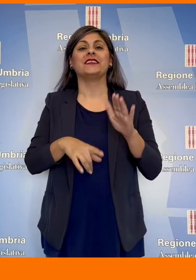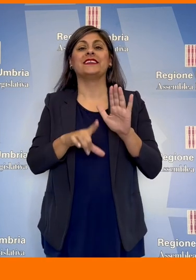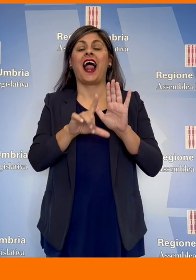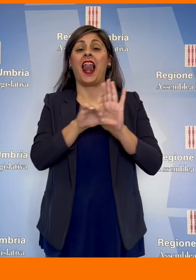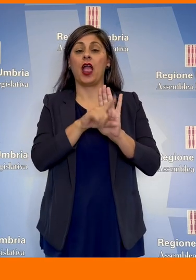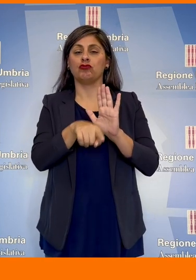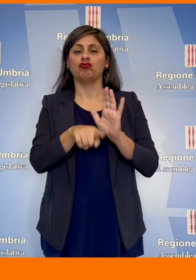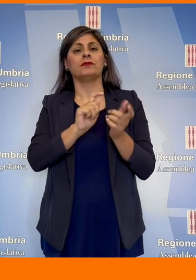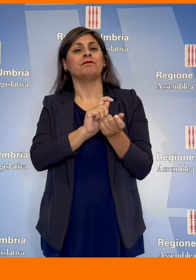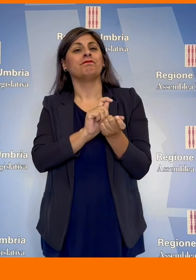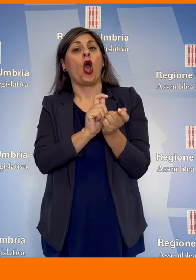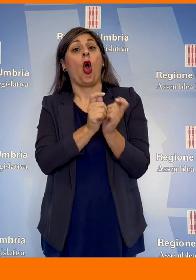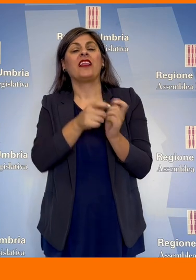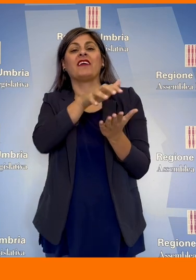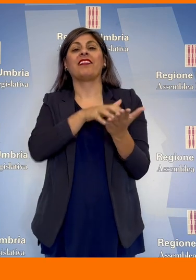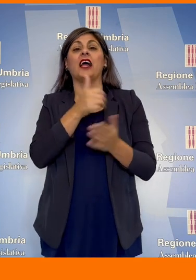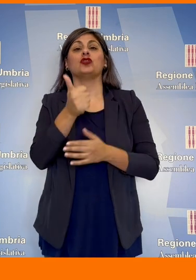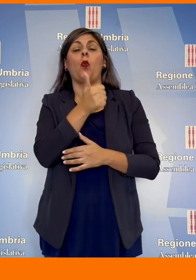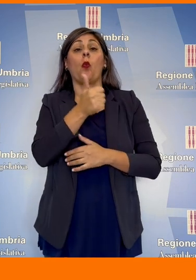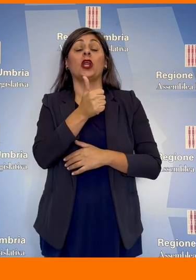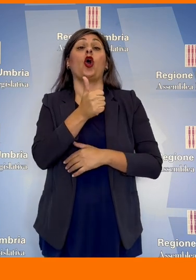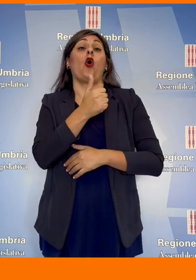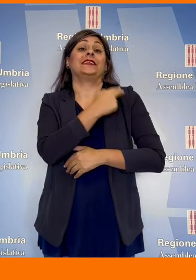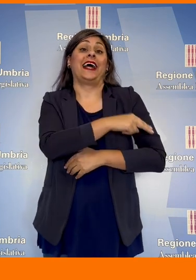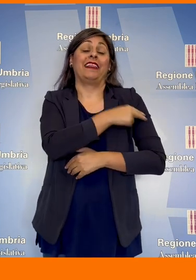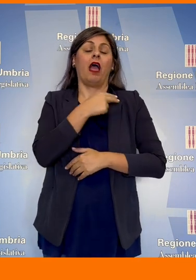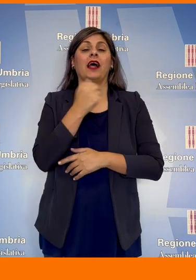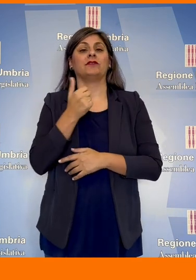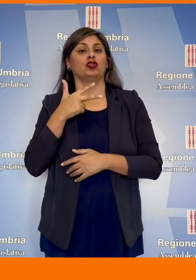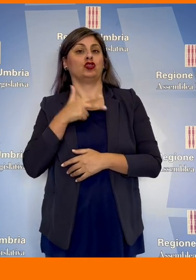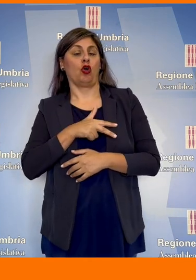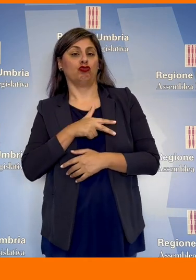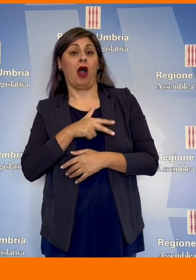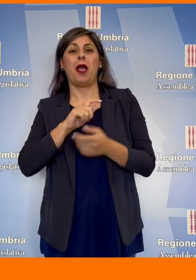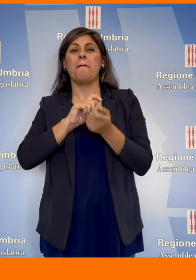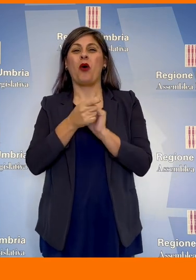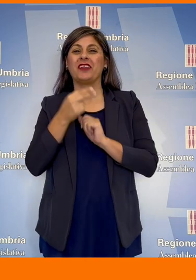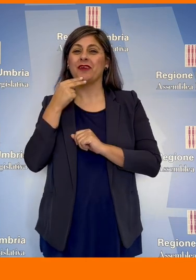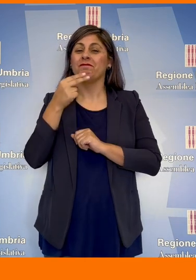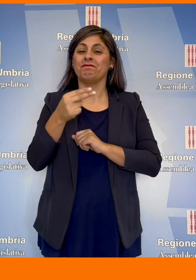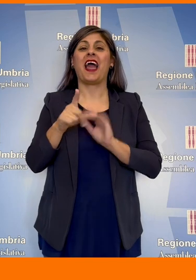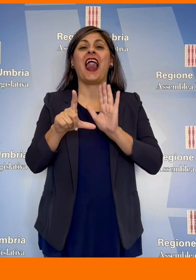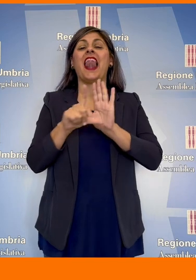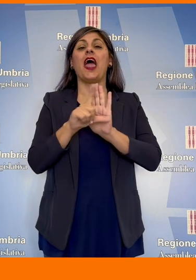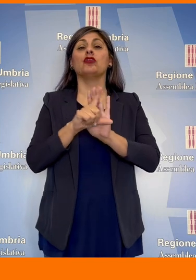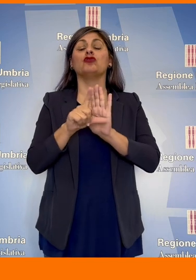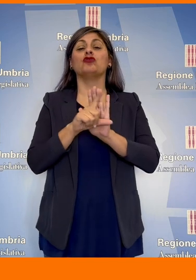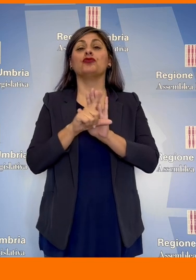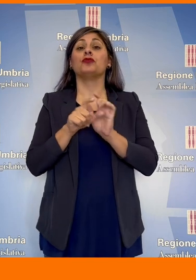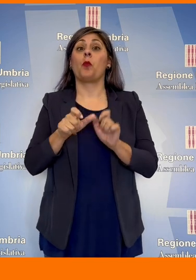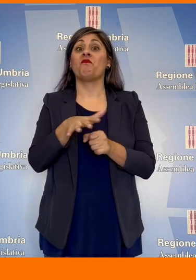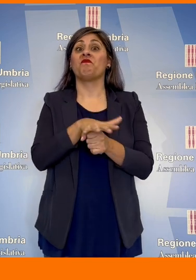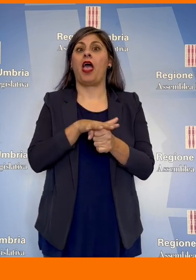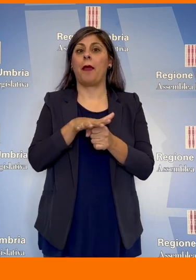legge che modifica il testo unico Sanità e Servizi Sociali, modifica nota anche come legge sulla